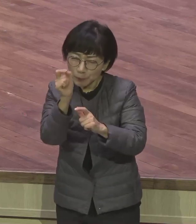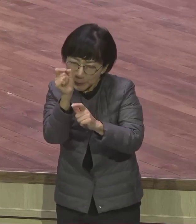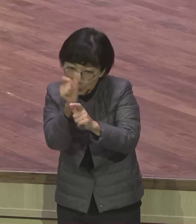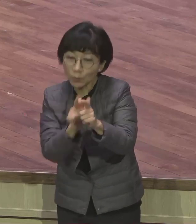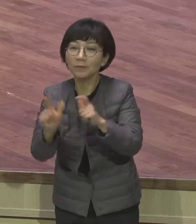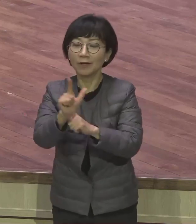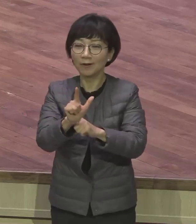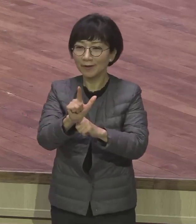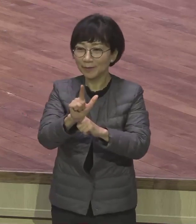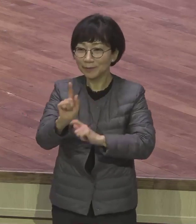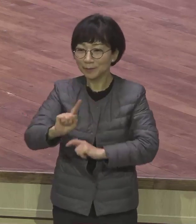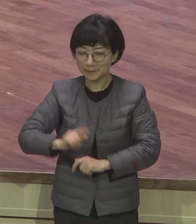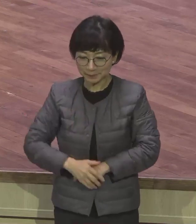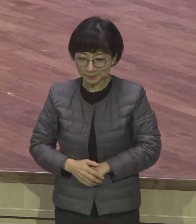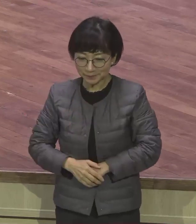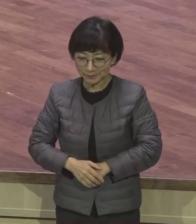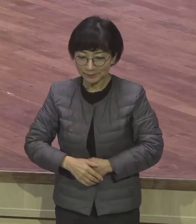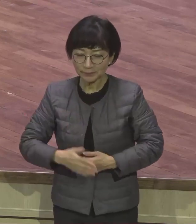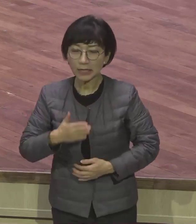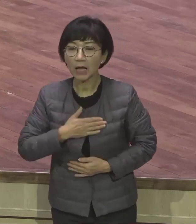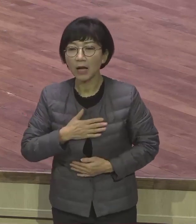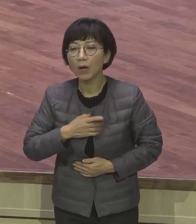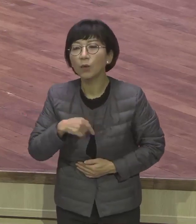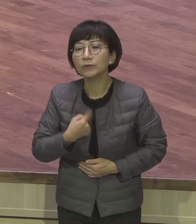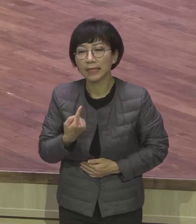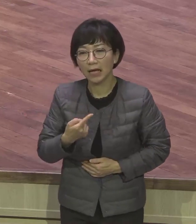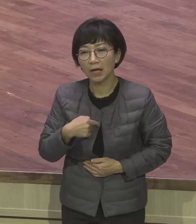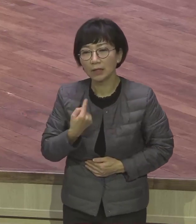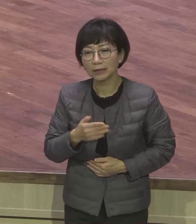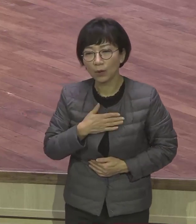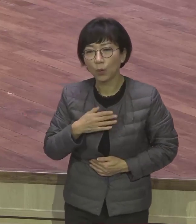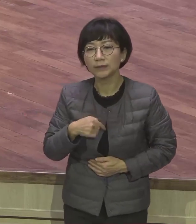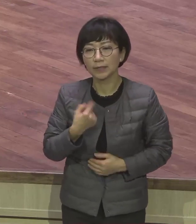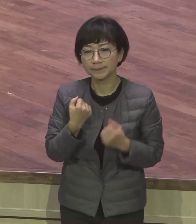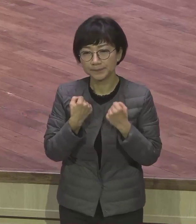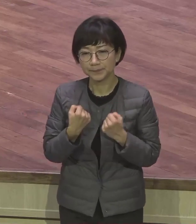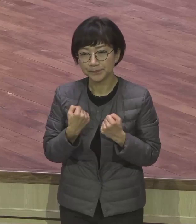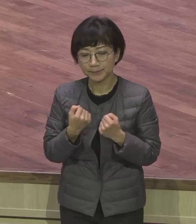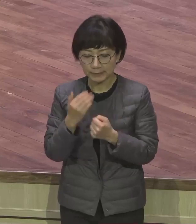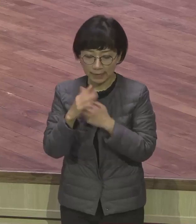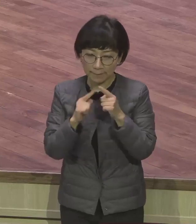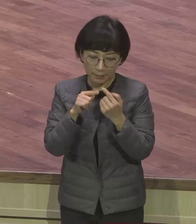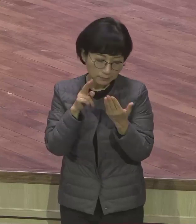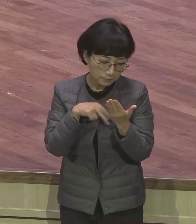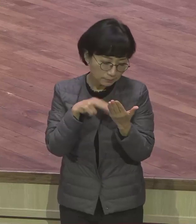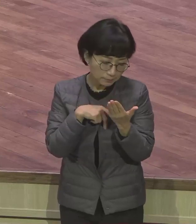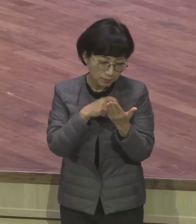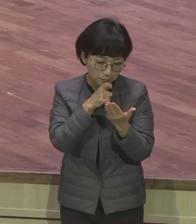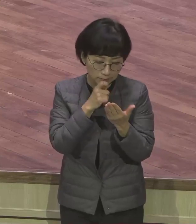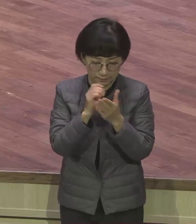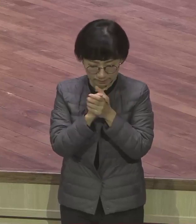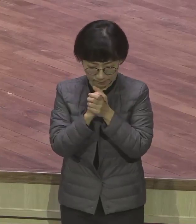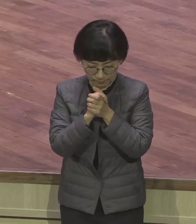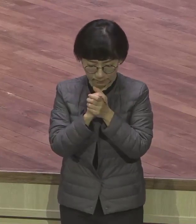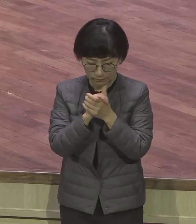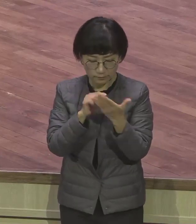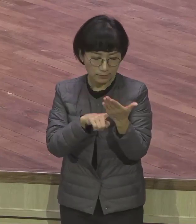나가야 돼요 홀로 그 말씀을 묵상하세요 나 홀로 혼자 이